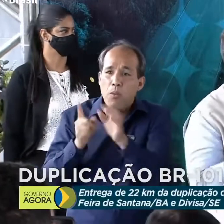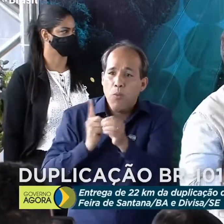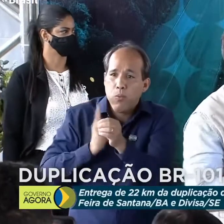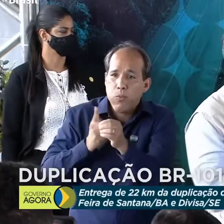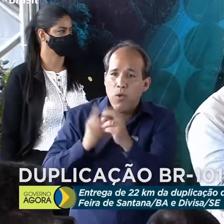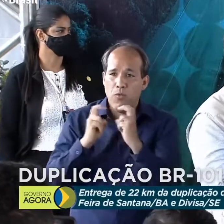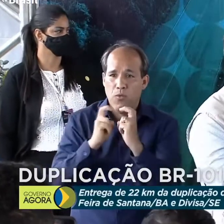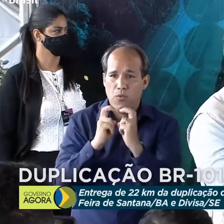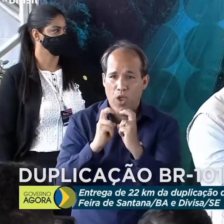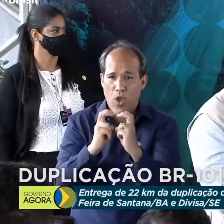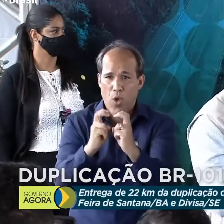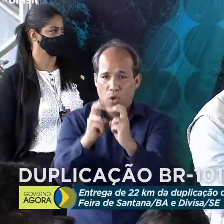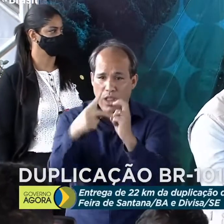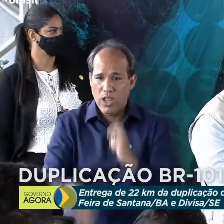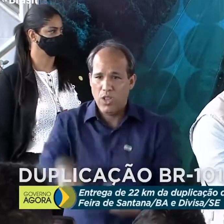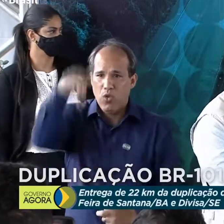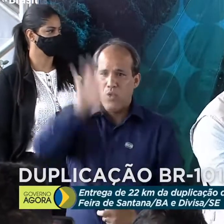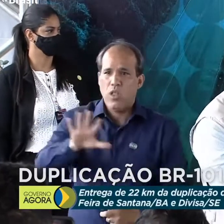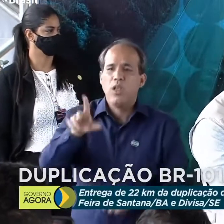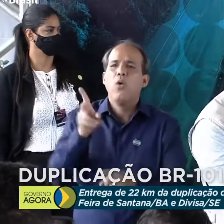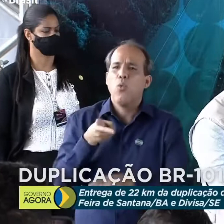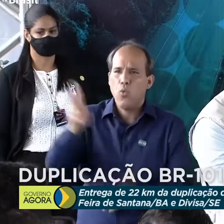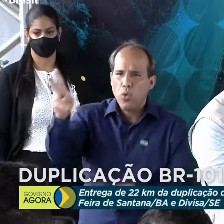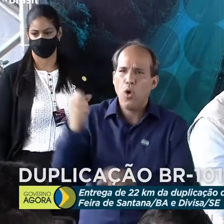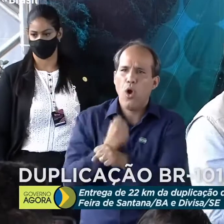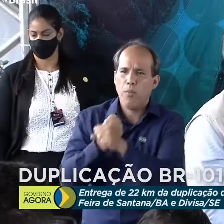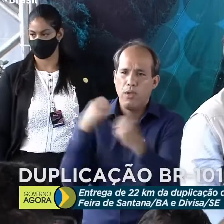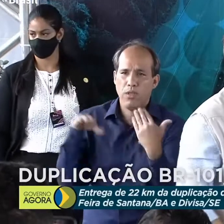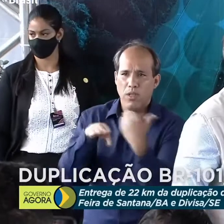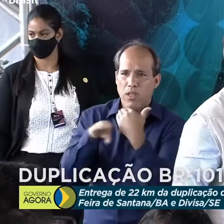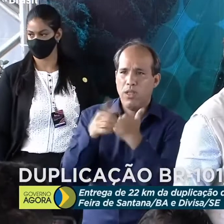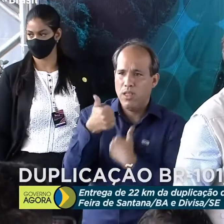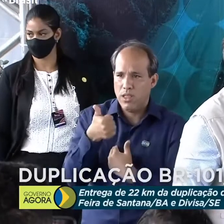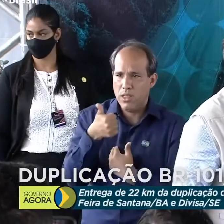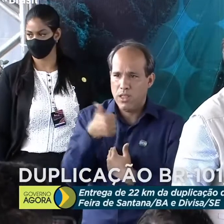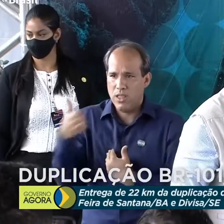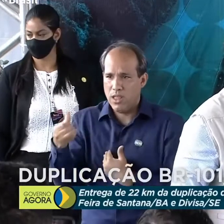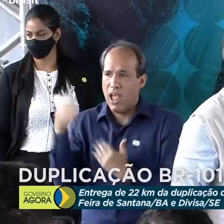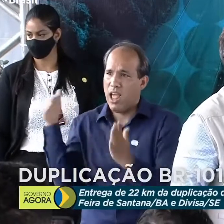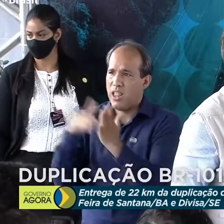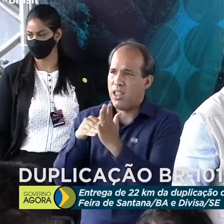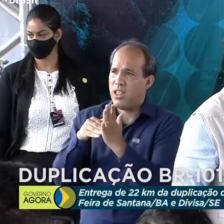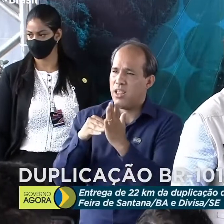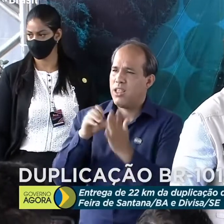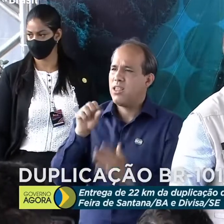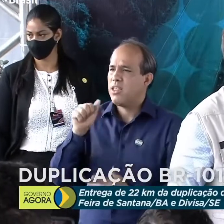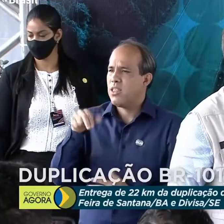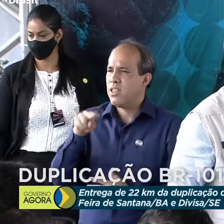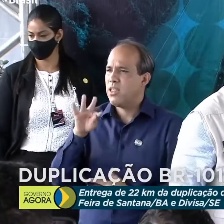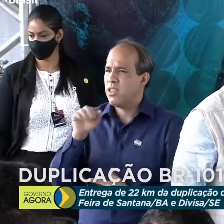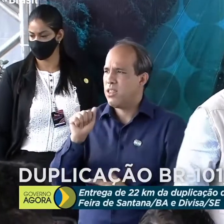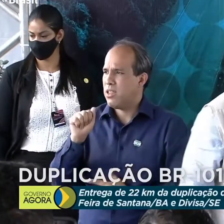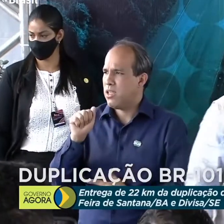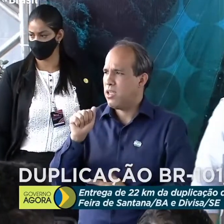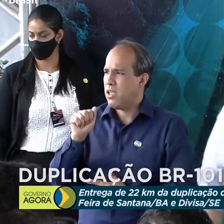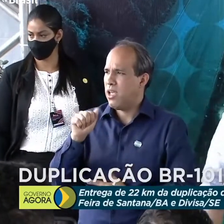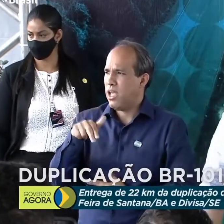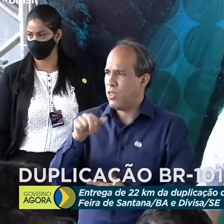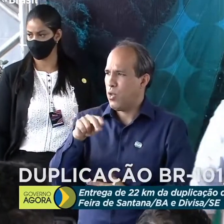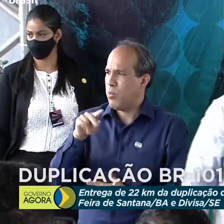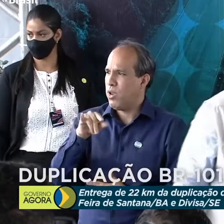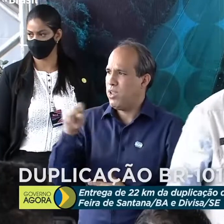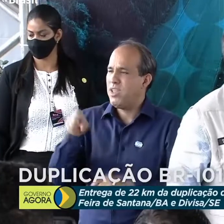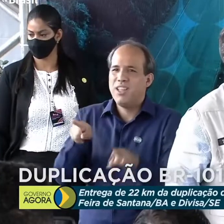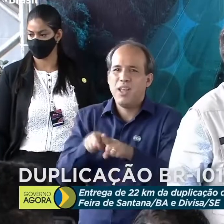Vamos prosseguir com a duplicação da 116 na direção de Santanópolis, na direção de Serrinha. E mais do que